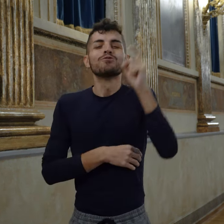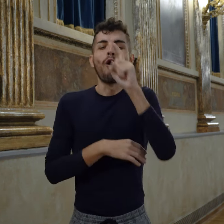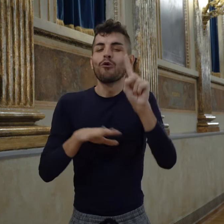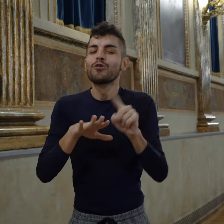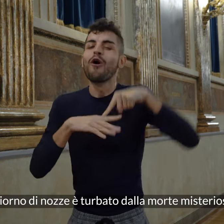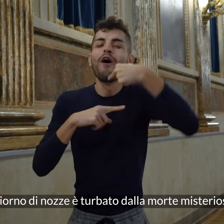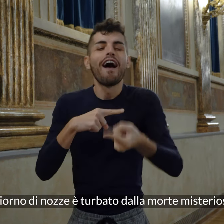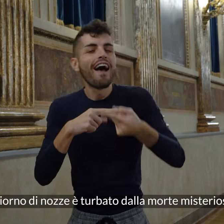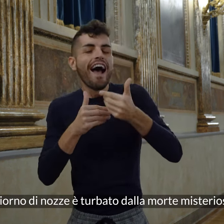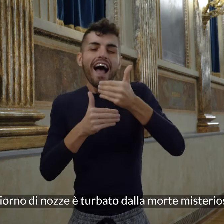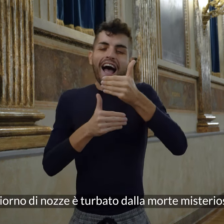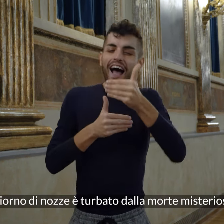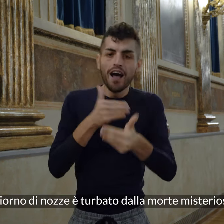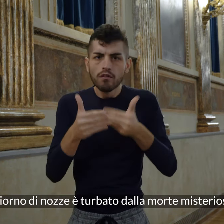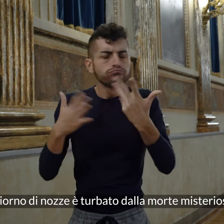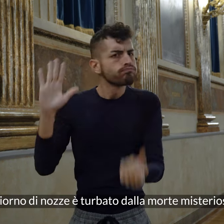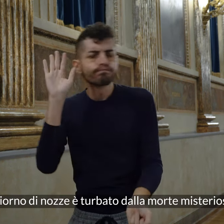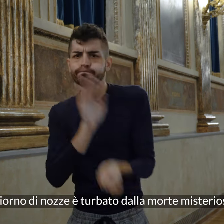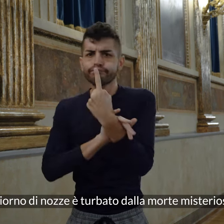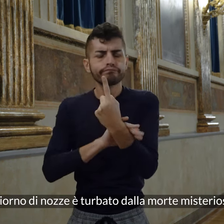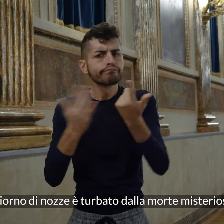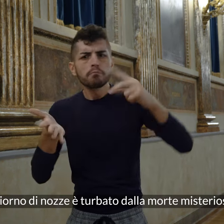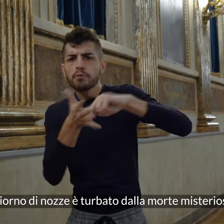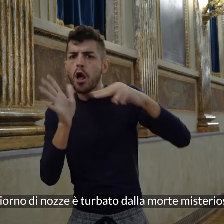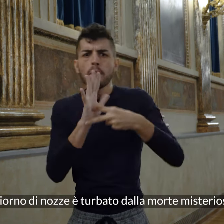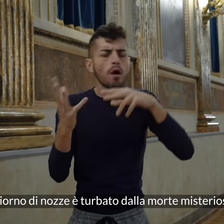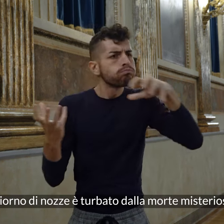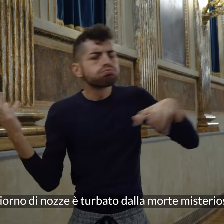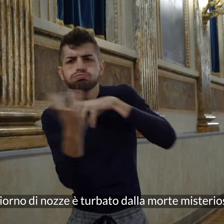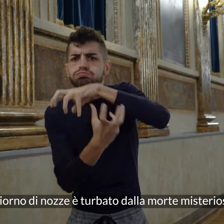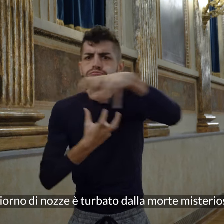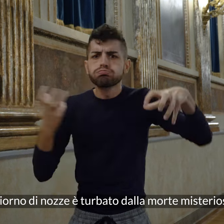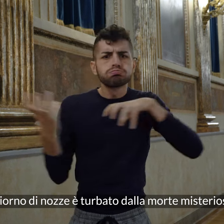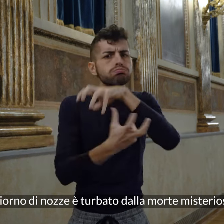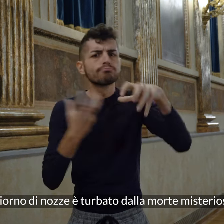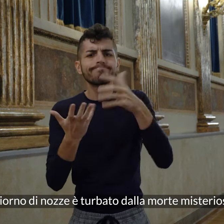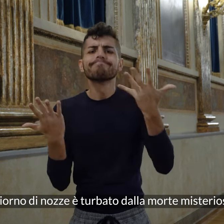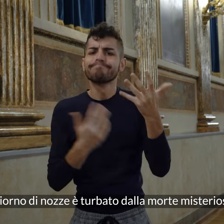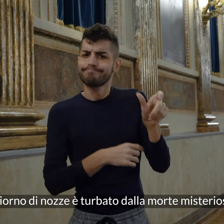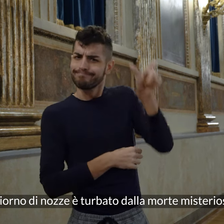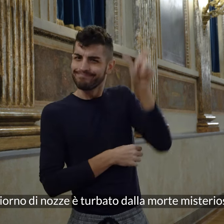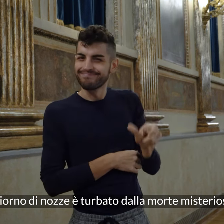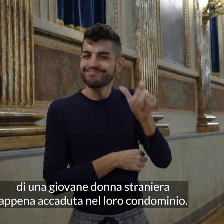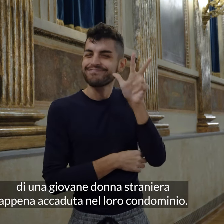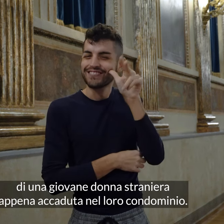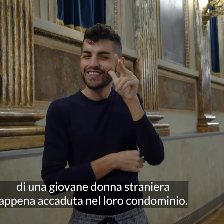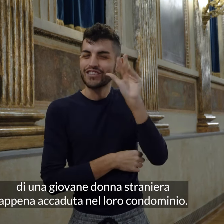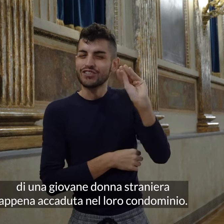Il primo giorno di nozze è turbato dalla morte misteriosa di una giovane